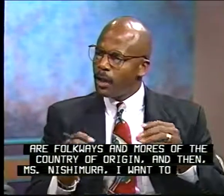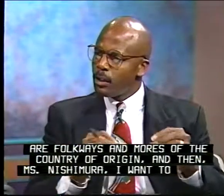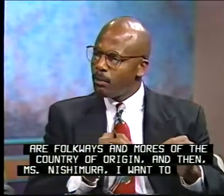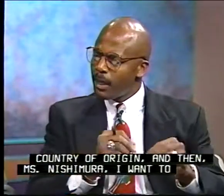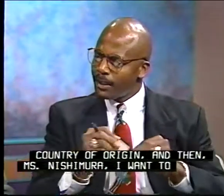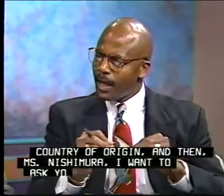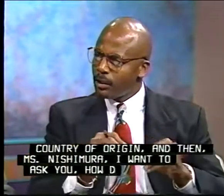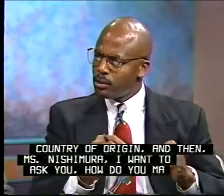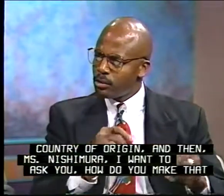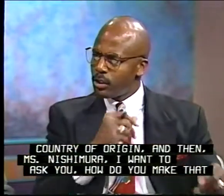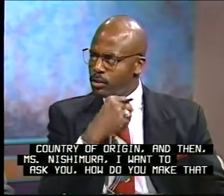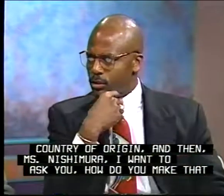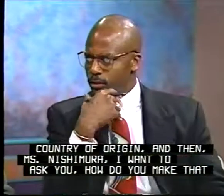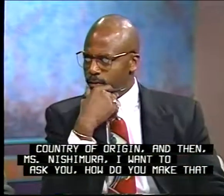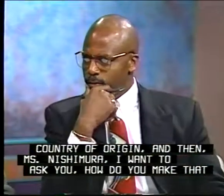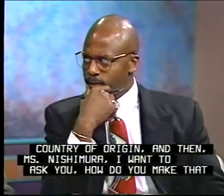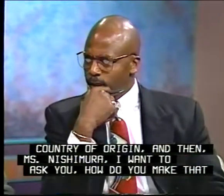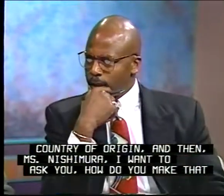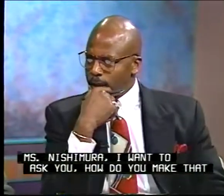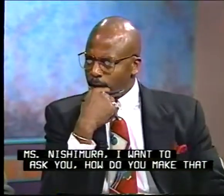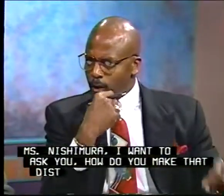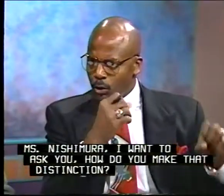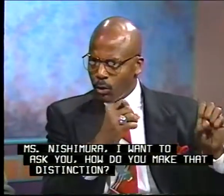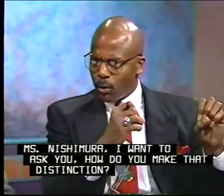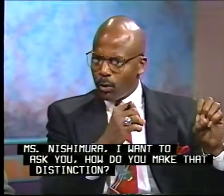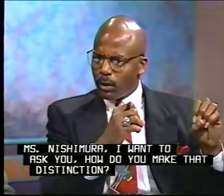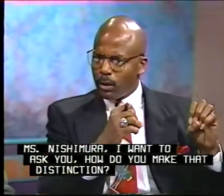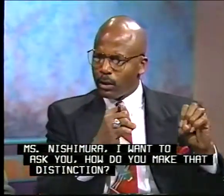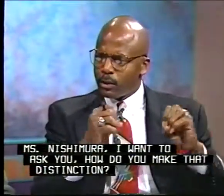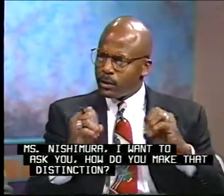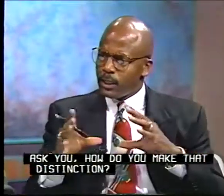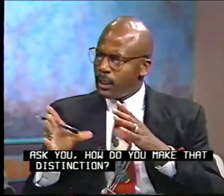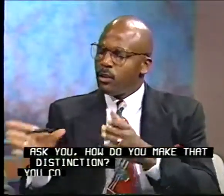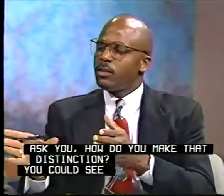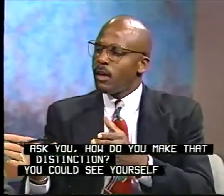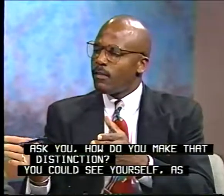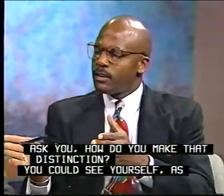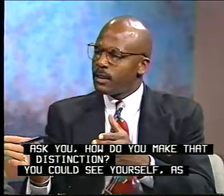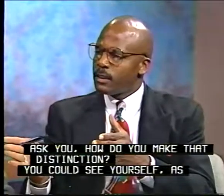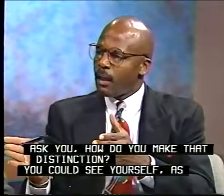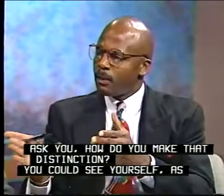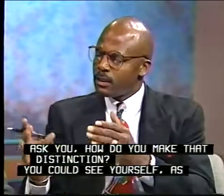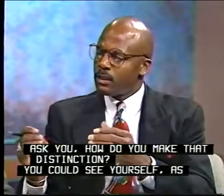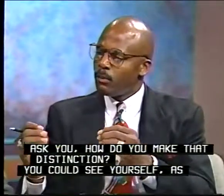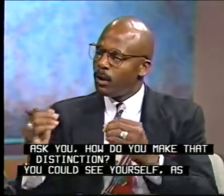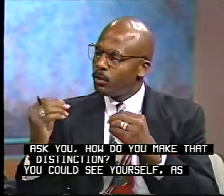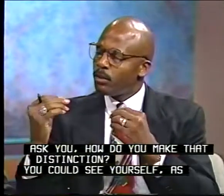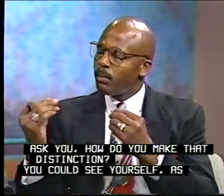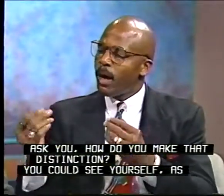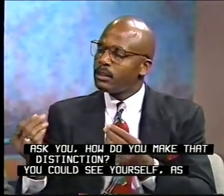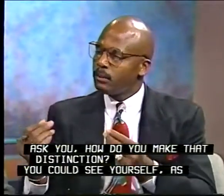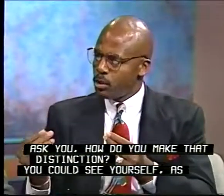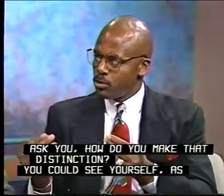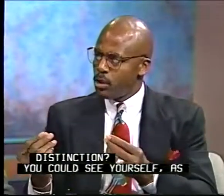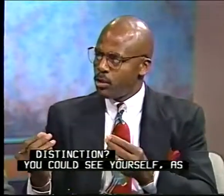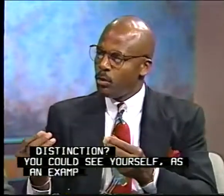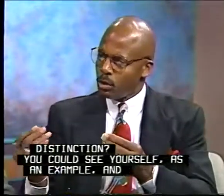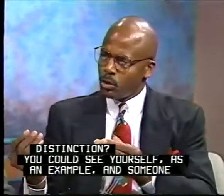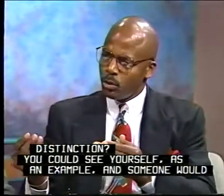do you make that distinction? You could see yourself as an example, and someone would possibly treat you as you